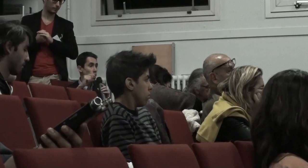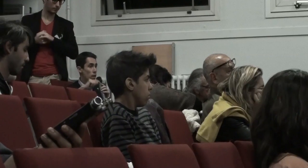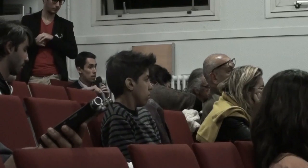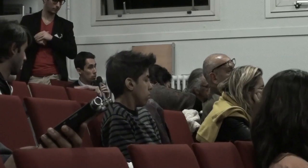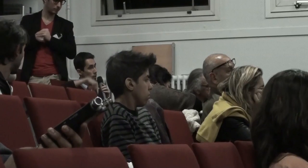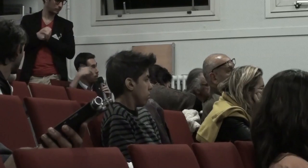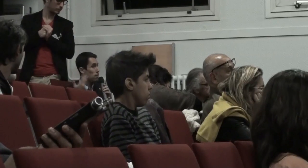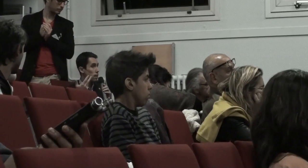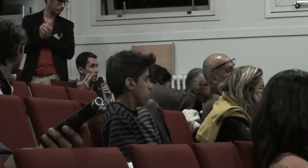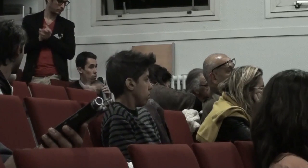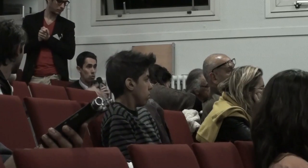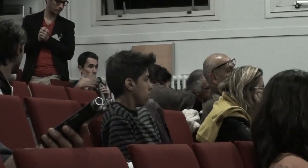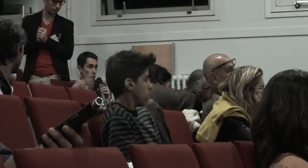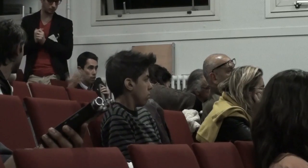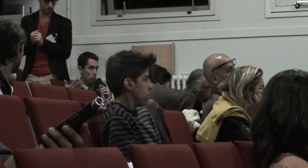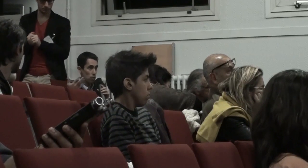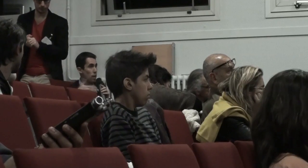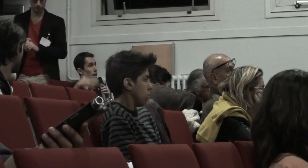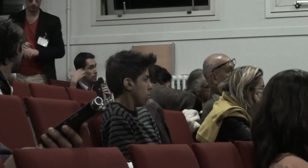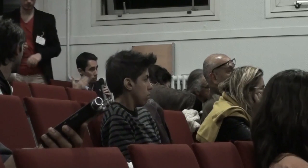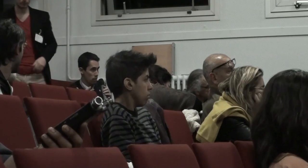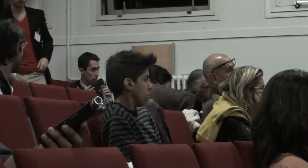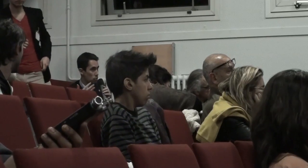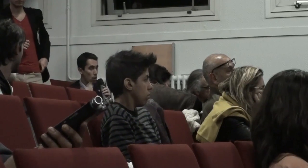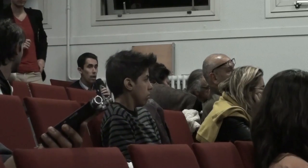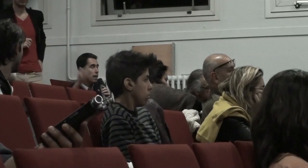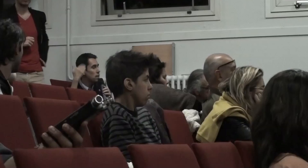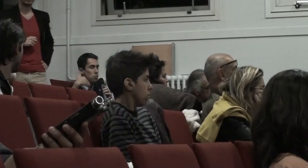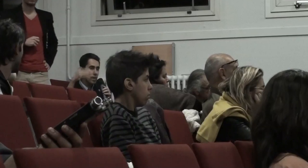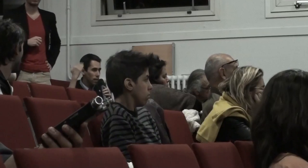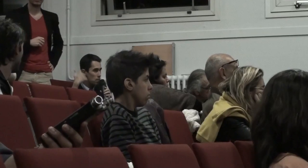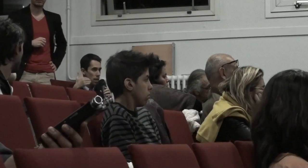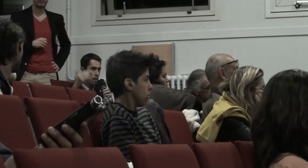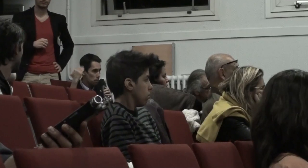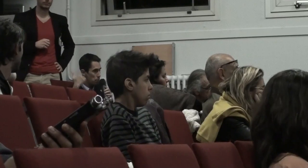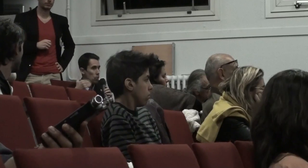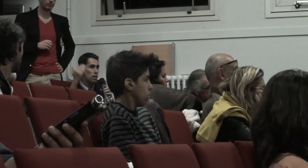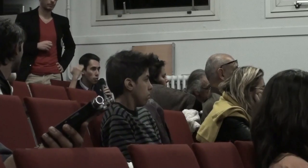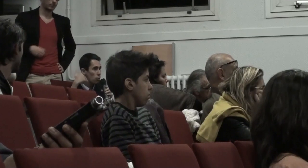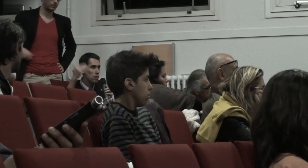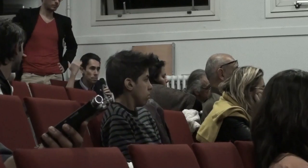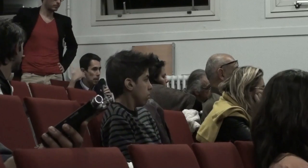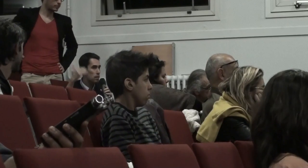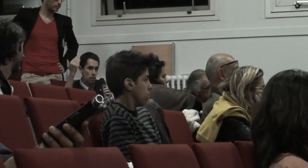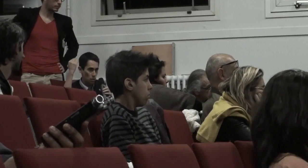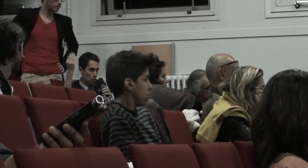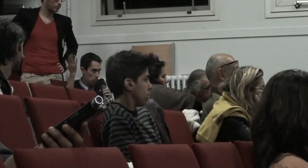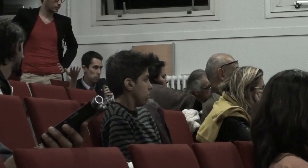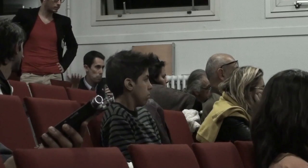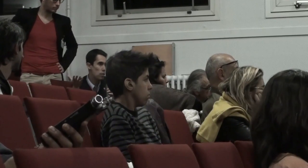qui ont été élevés dans une communauté sourde et qui sont restés sourds et qui pourraient très bien porter eux aussi plainte plus